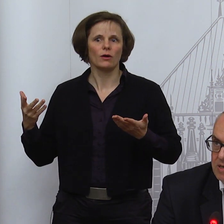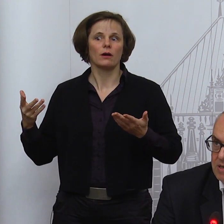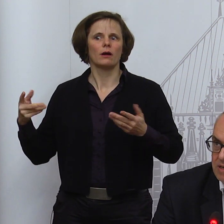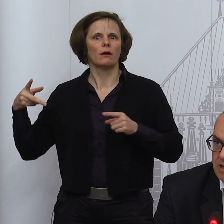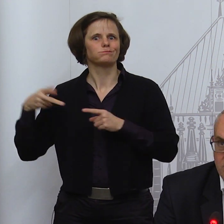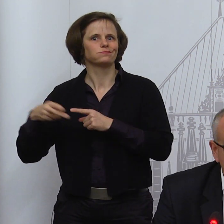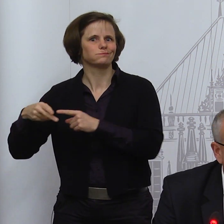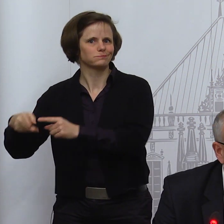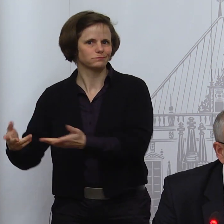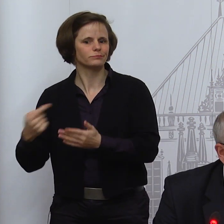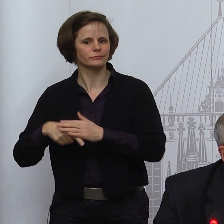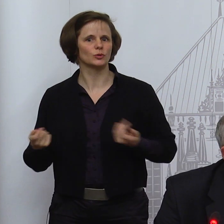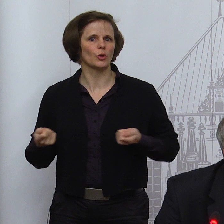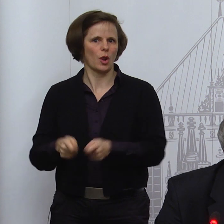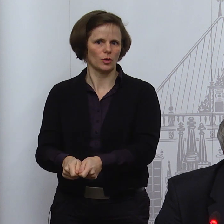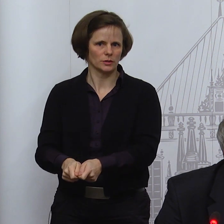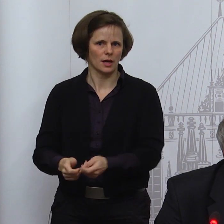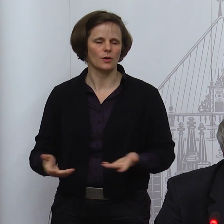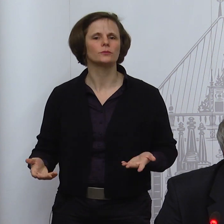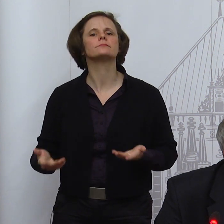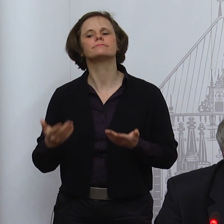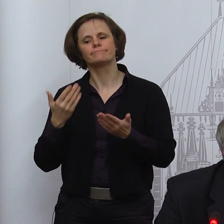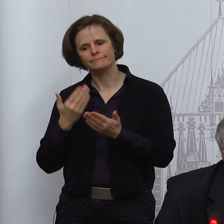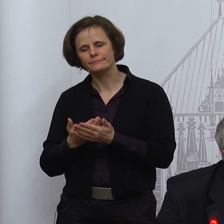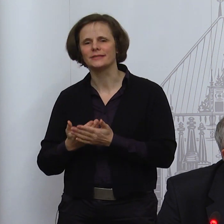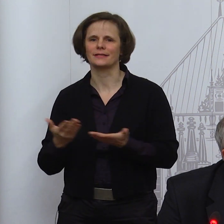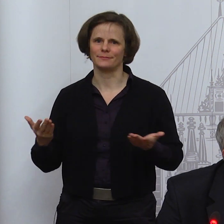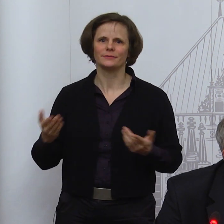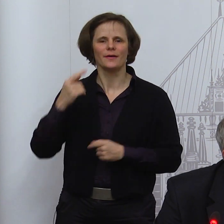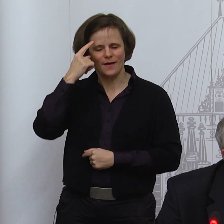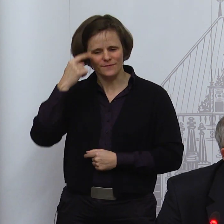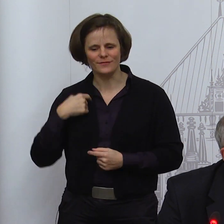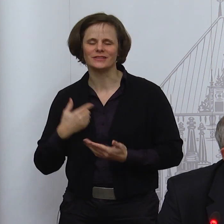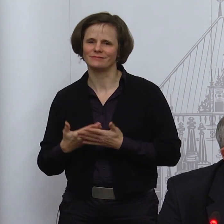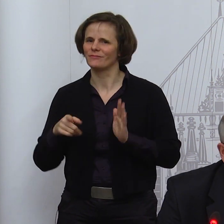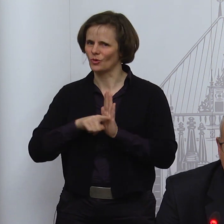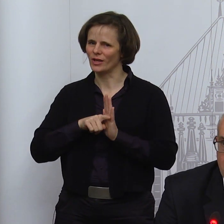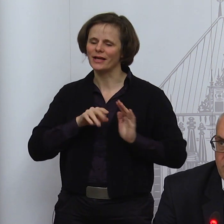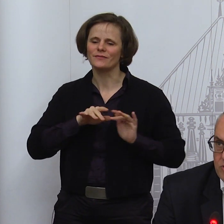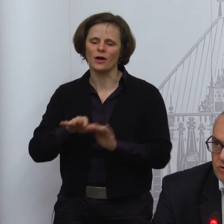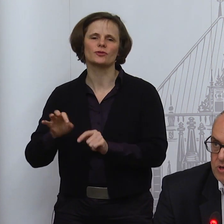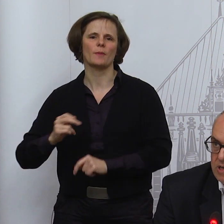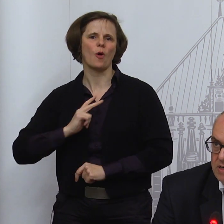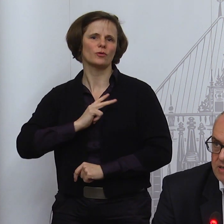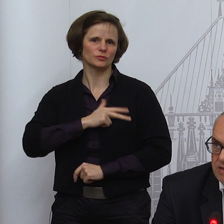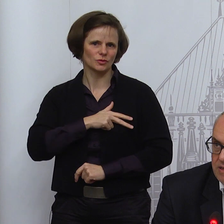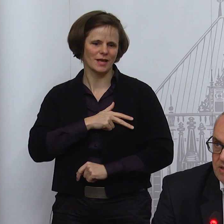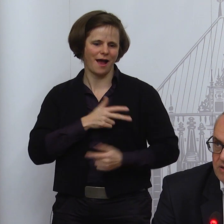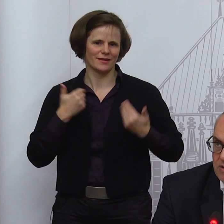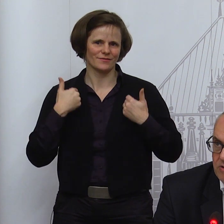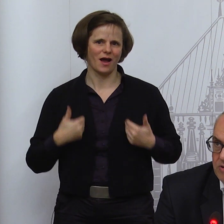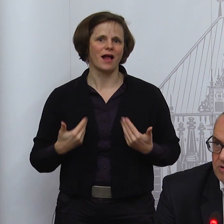Beteiligten Rechnung tragen. Auch da wissen wir, dass Schul- und Kitaschließungen sehr negative Auswirkungen auf Gesundheit